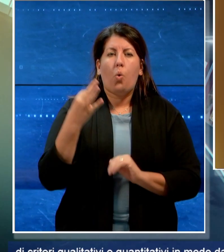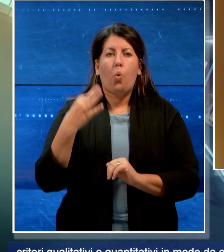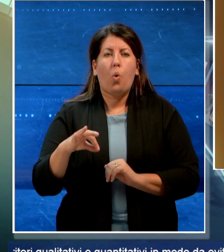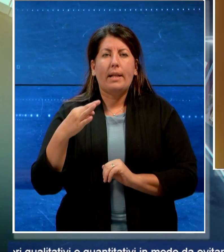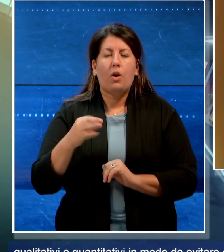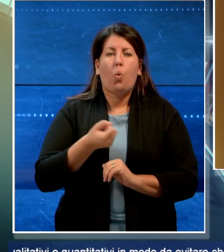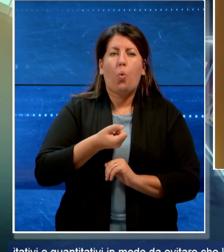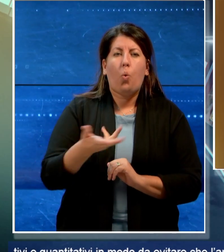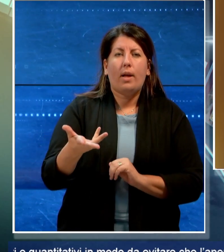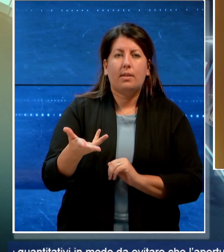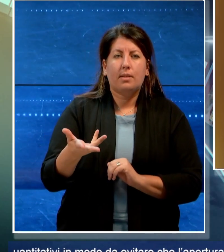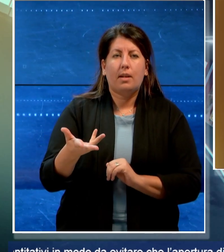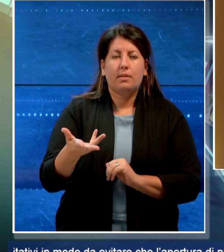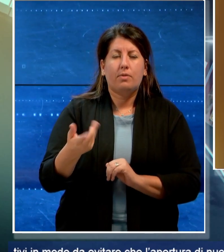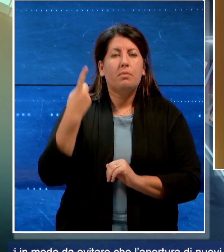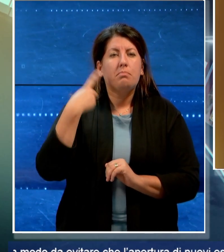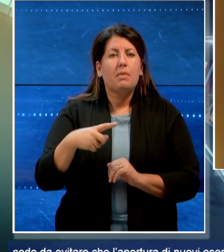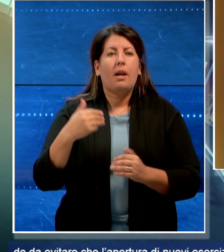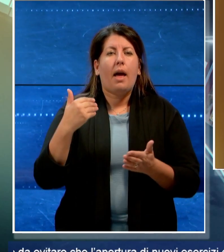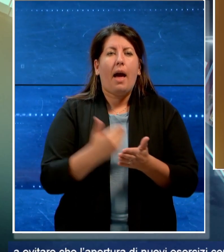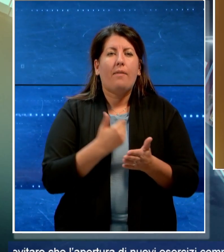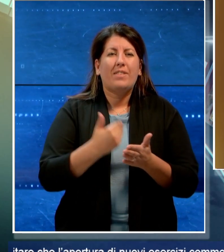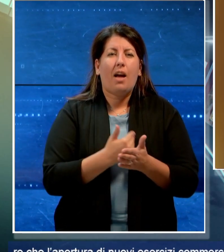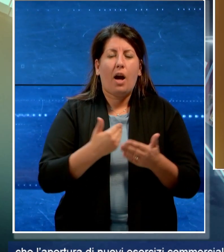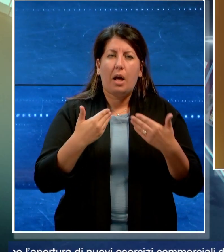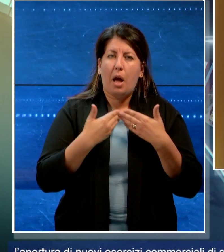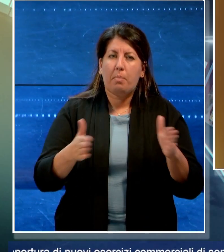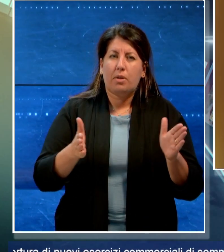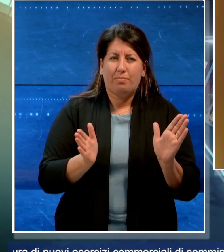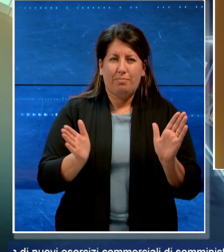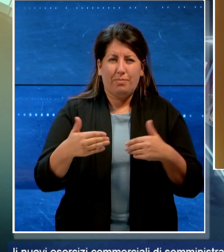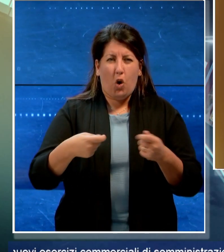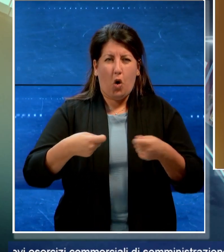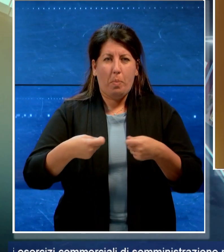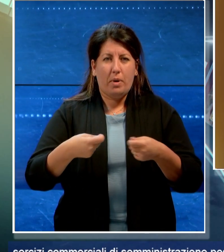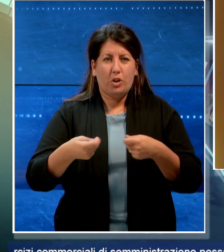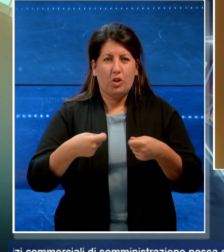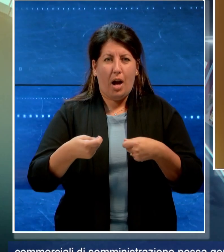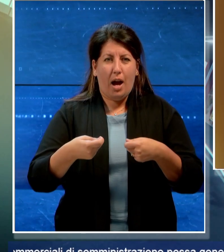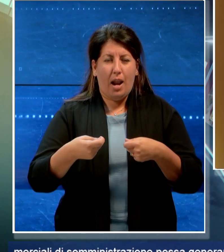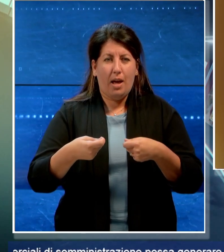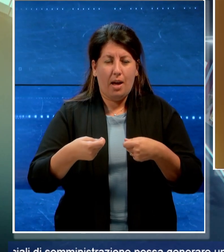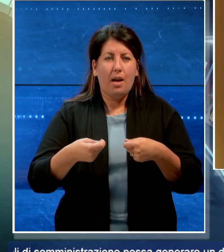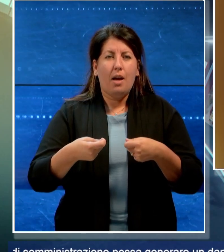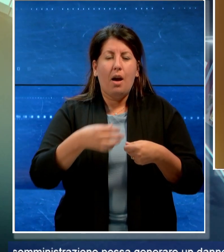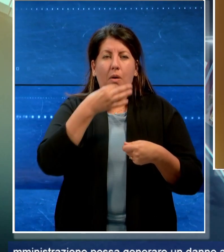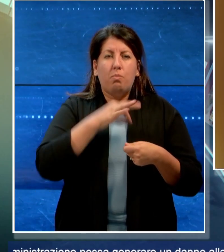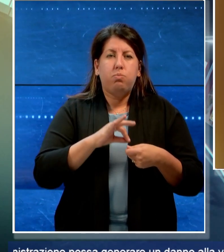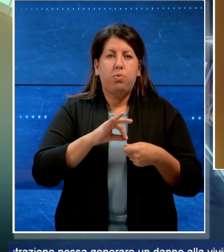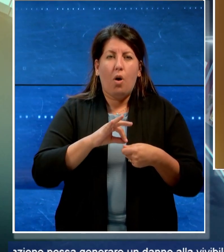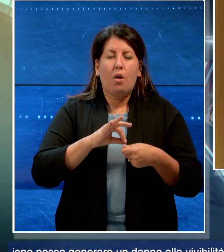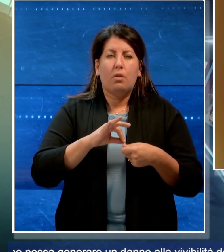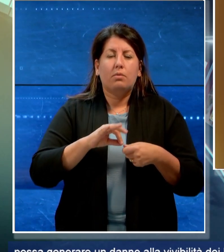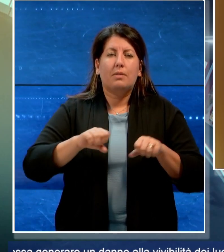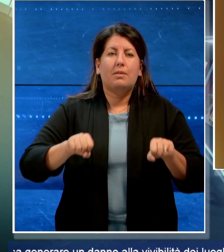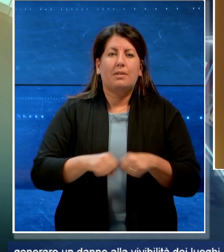quantitativi in modo da evitare che l'apertura di nuovi esercizi commerciali di somministrazione possa generare